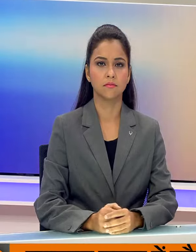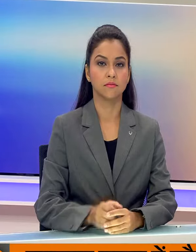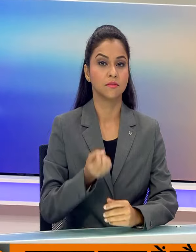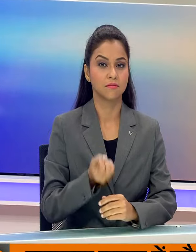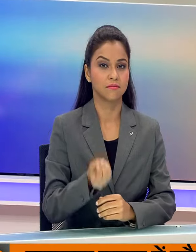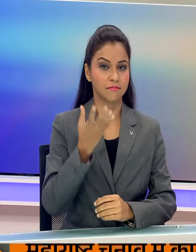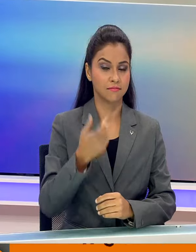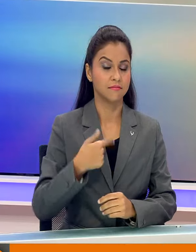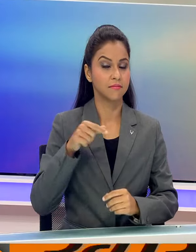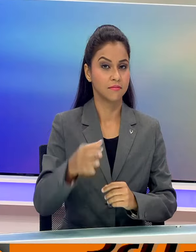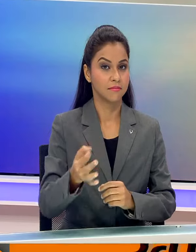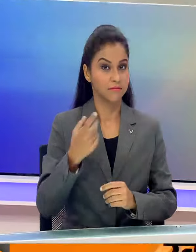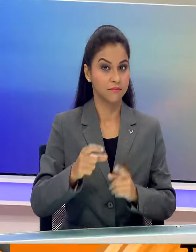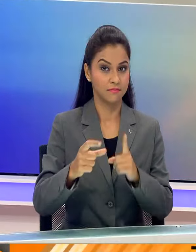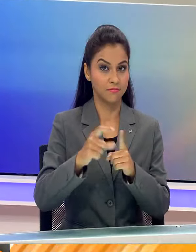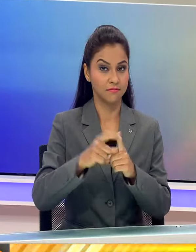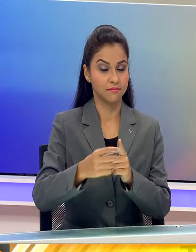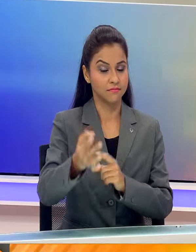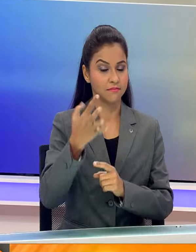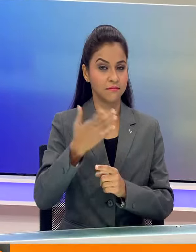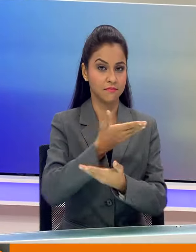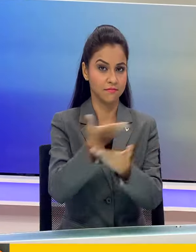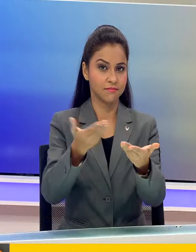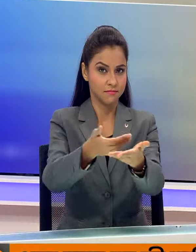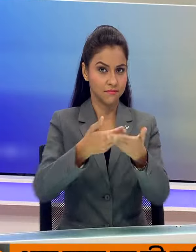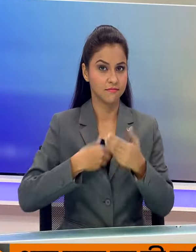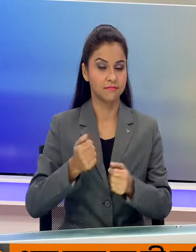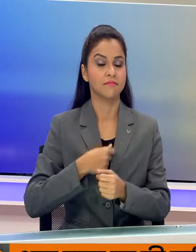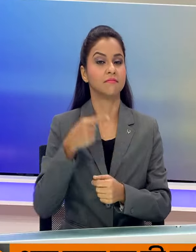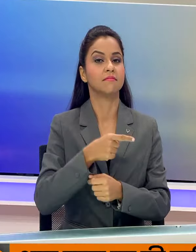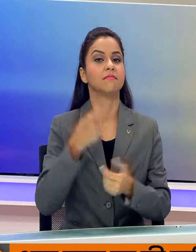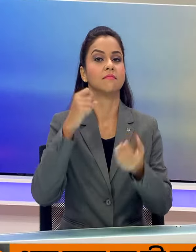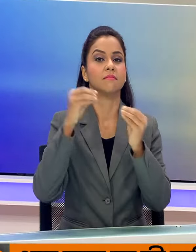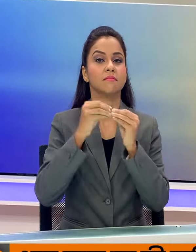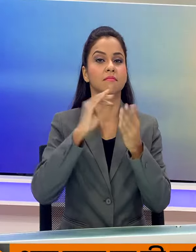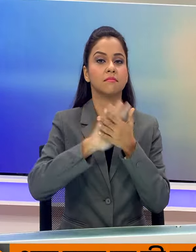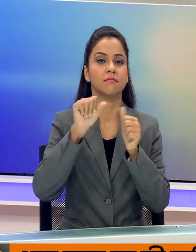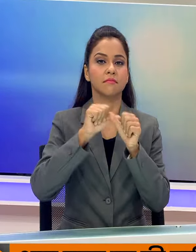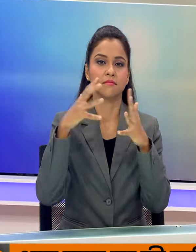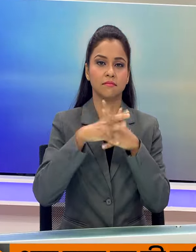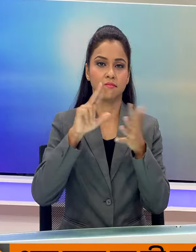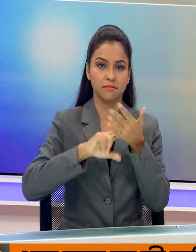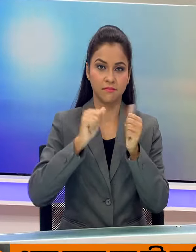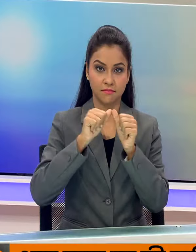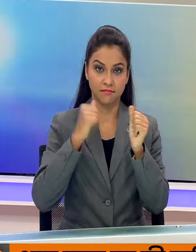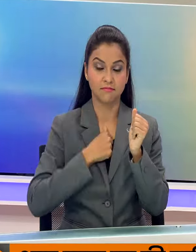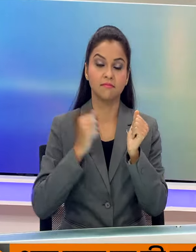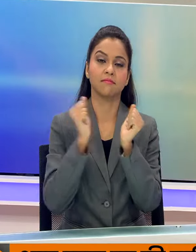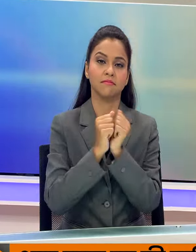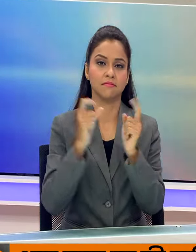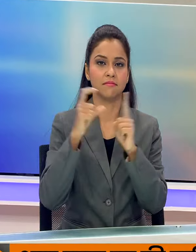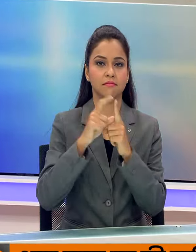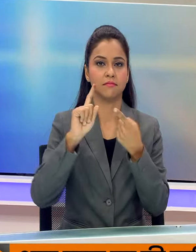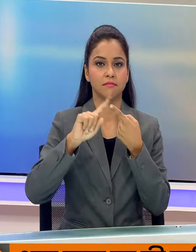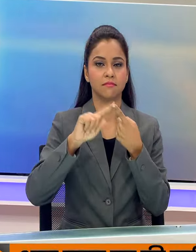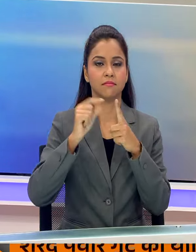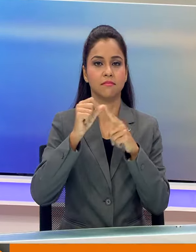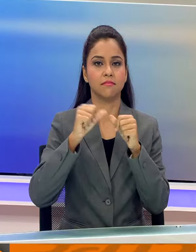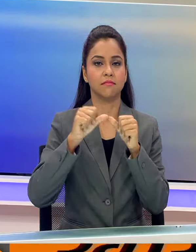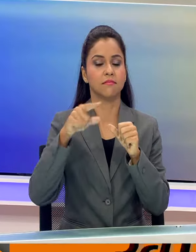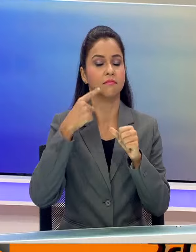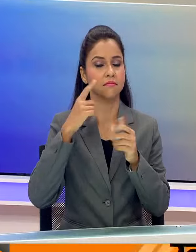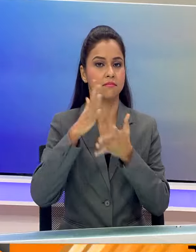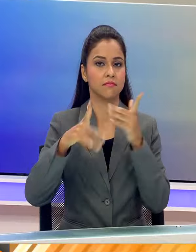सुप्रभात इस विशेश पुलिटिन में आप सभी का स्वागत है मैं हूँ आपके साथ भावना नईयर और मेरे साथ है मेरी सहियोगी दिपाली जो आप तक